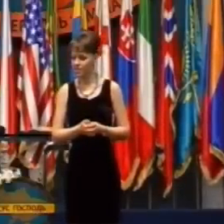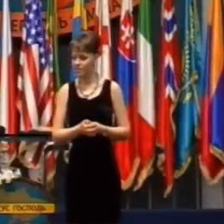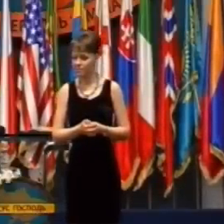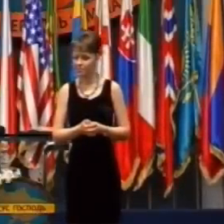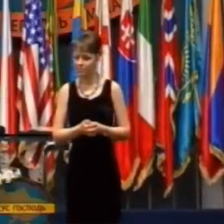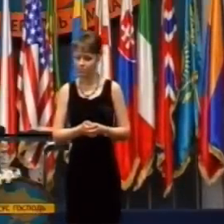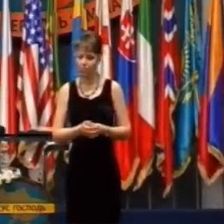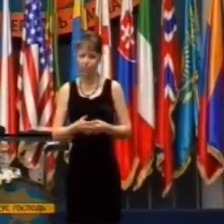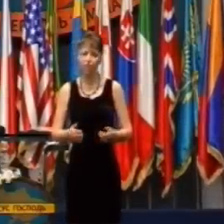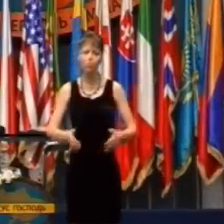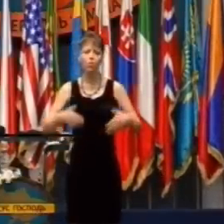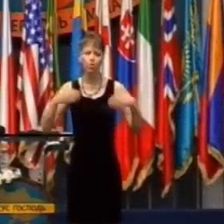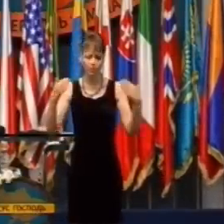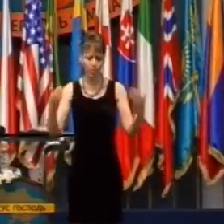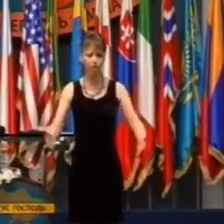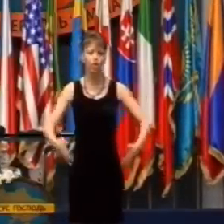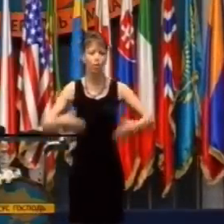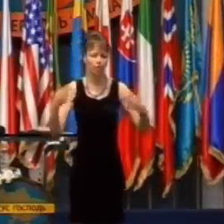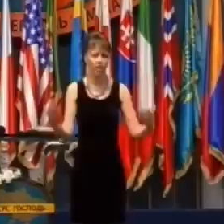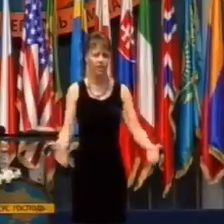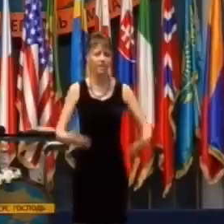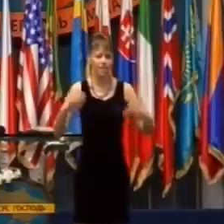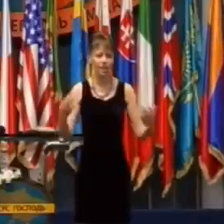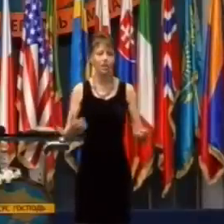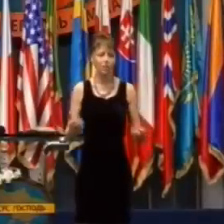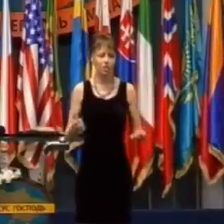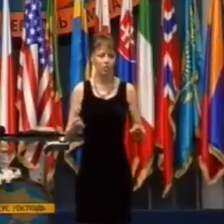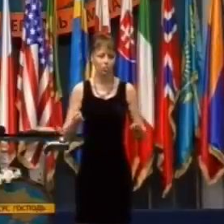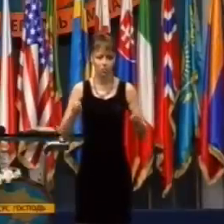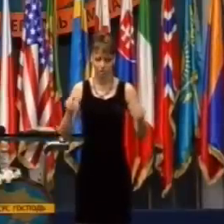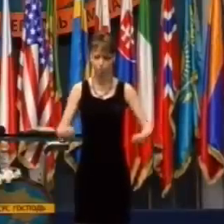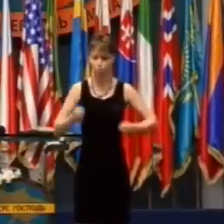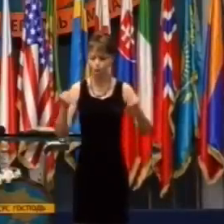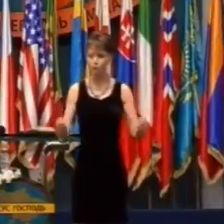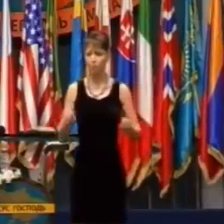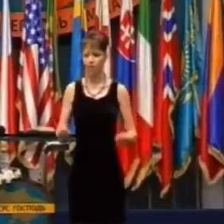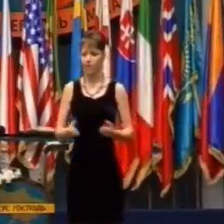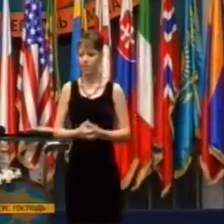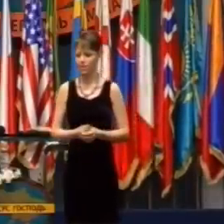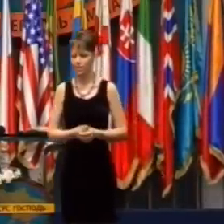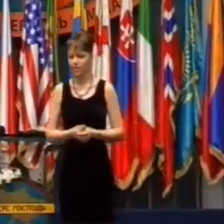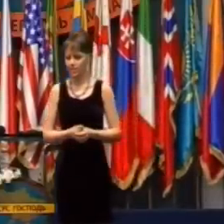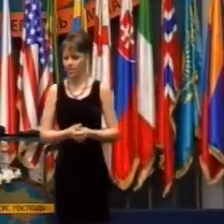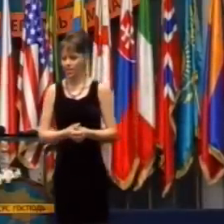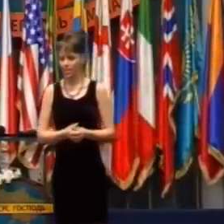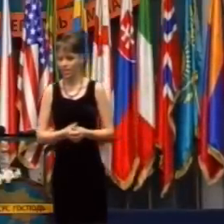a nech je tam trénovaný, dajme tomu po dobu jedného roku. všetkú.